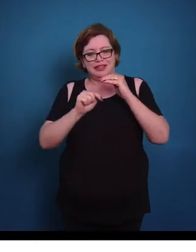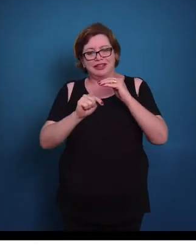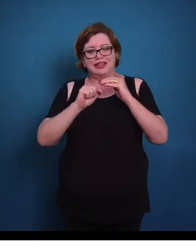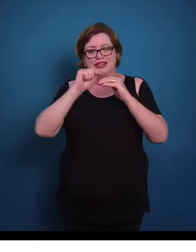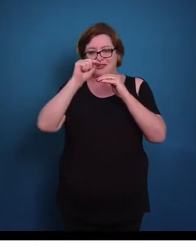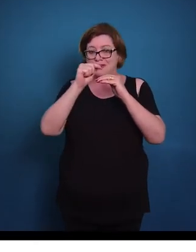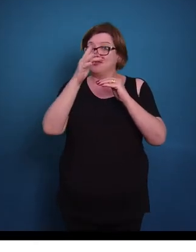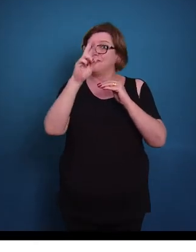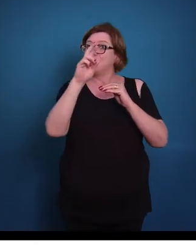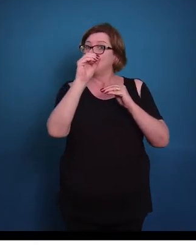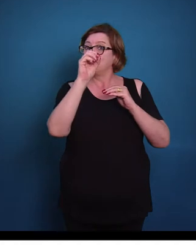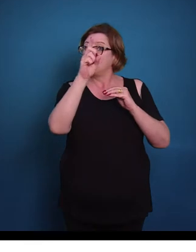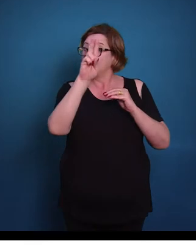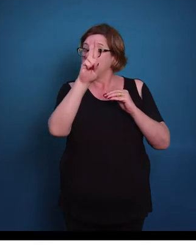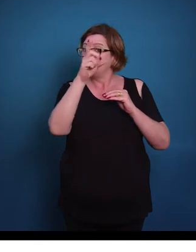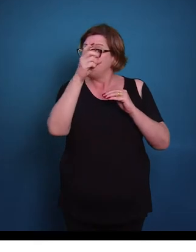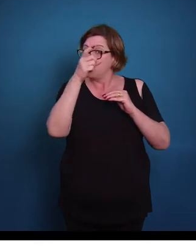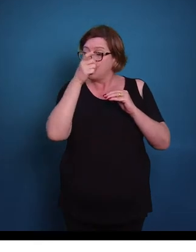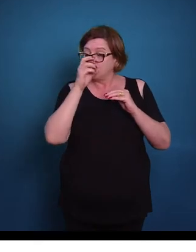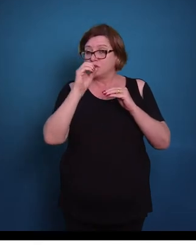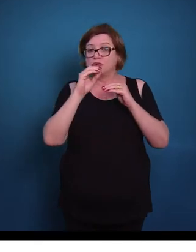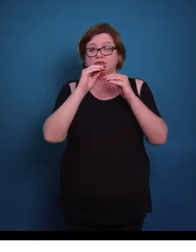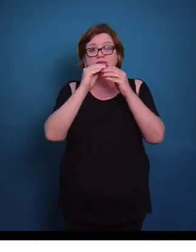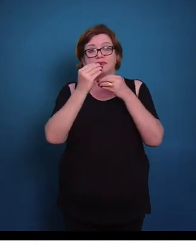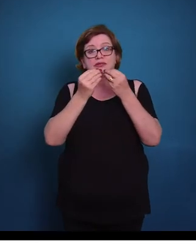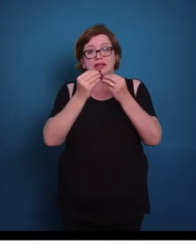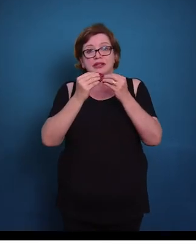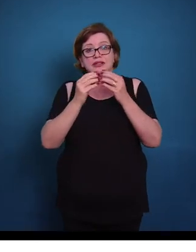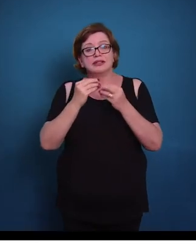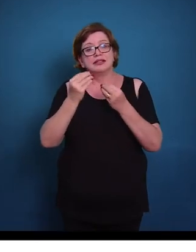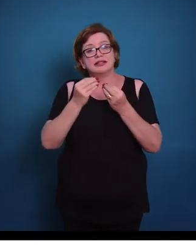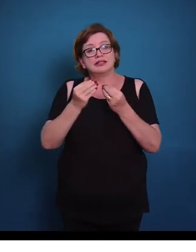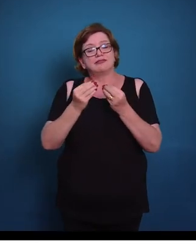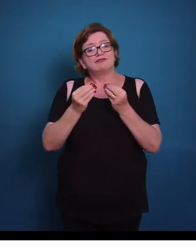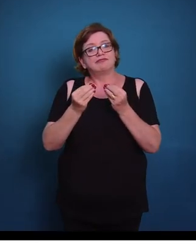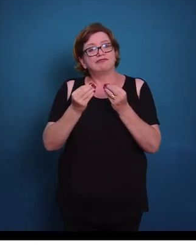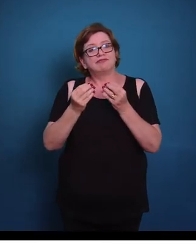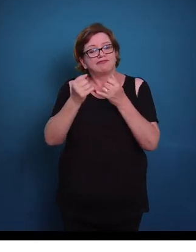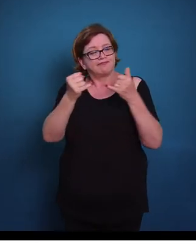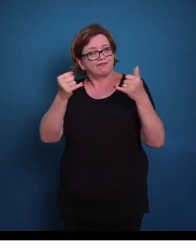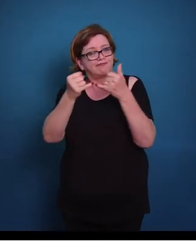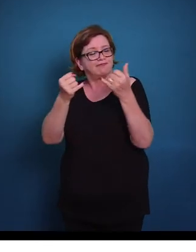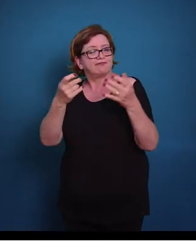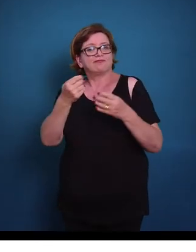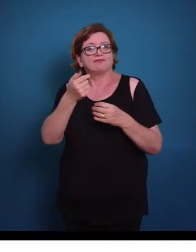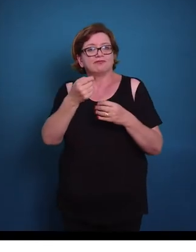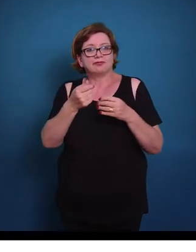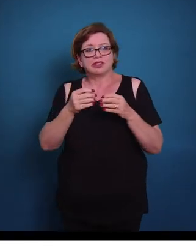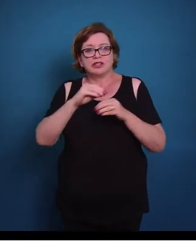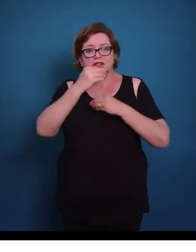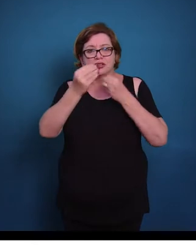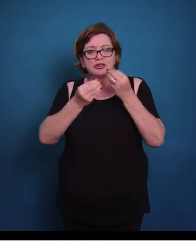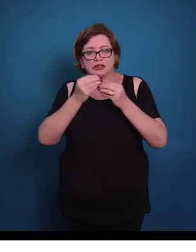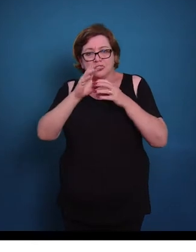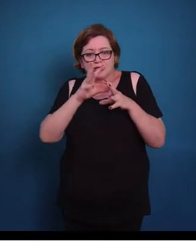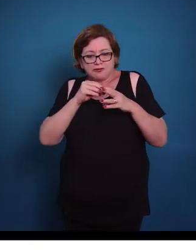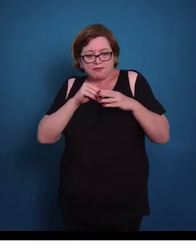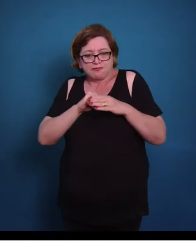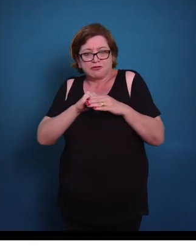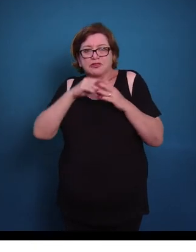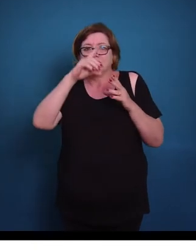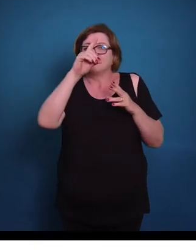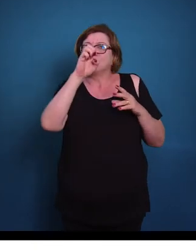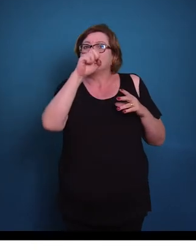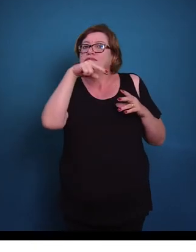quantidade grande de células e poucas fibras organizadas nesse tecido. E aqui nós temos o conjuntivo denso. Então o